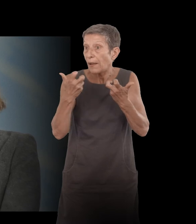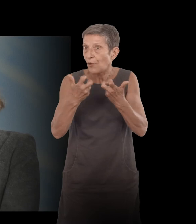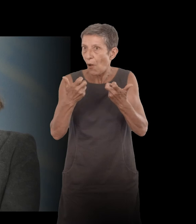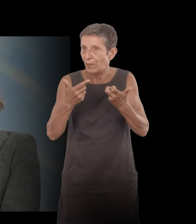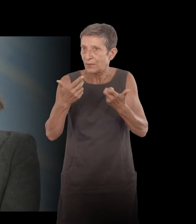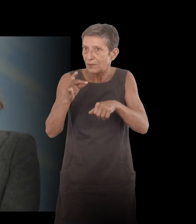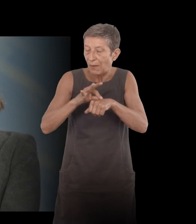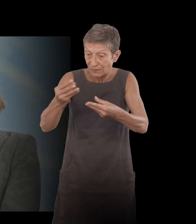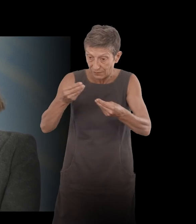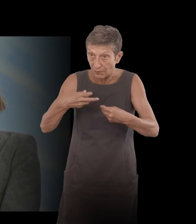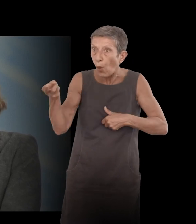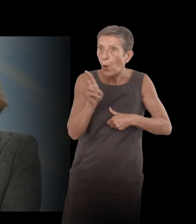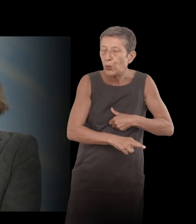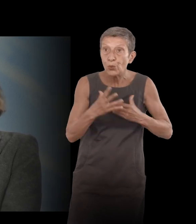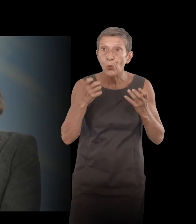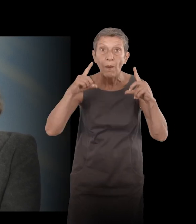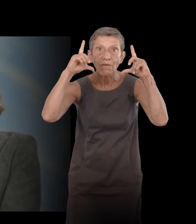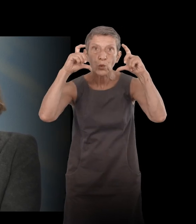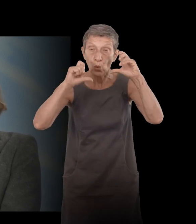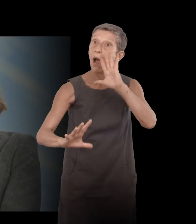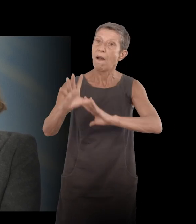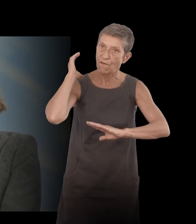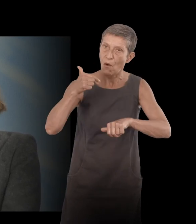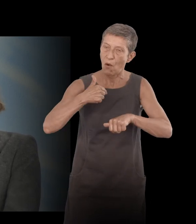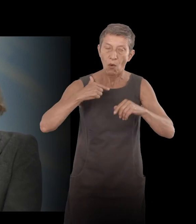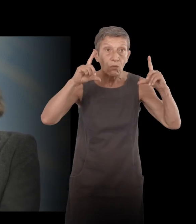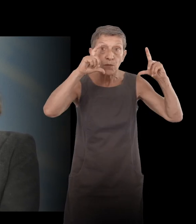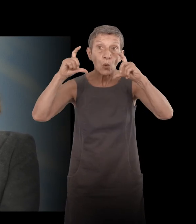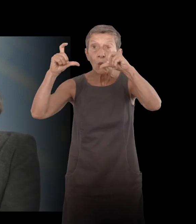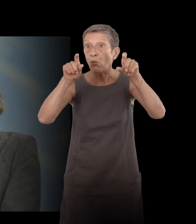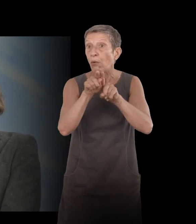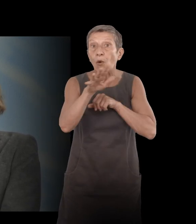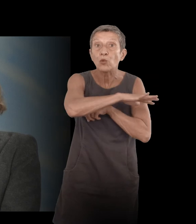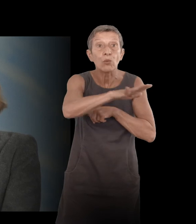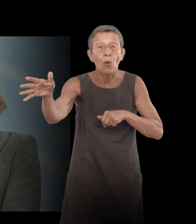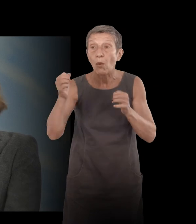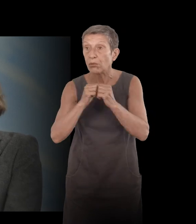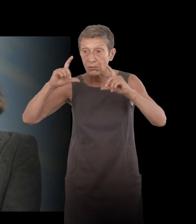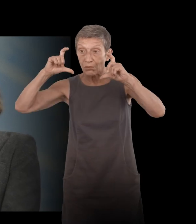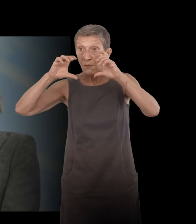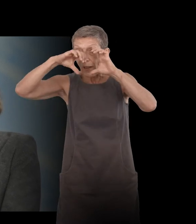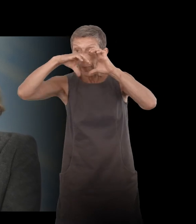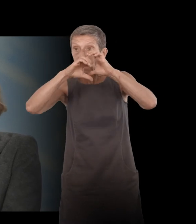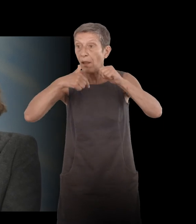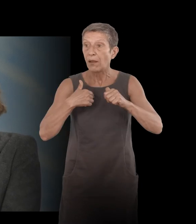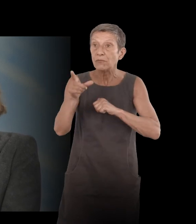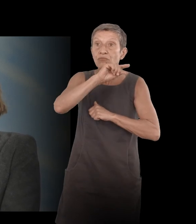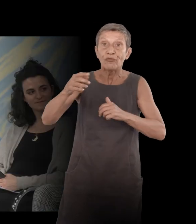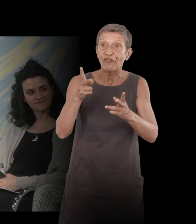important je faisais de la photographie comme n'importe qui qui a un appareil c'est à dire que je partais en vacances je le prenais mais là ça m'a vraiment